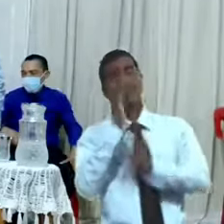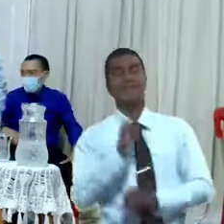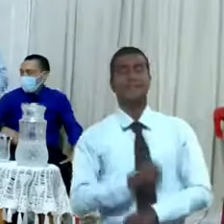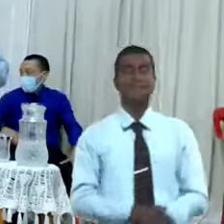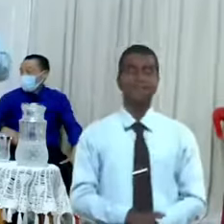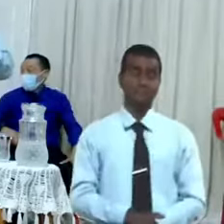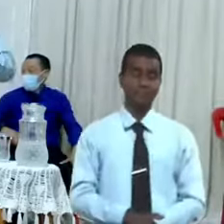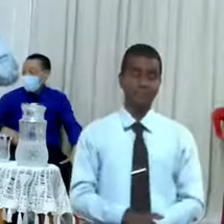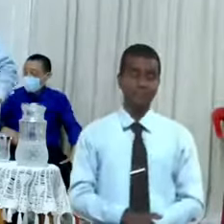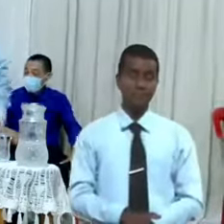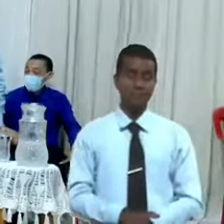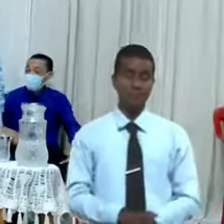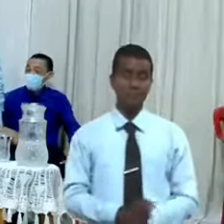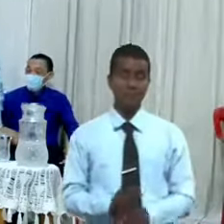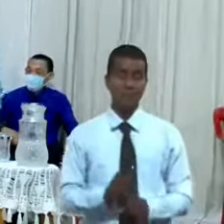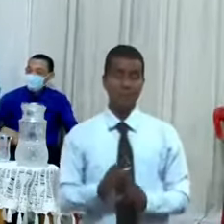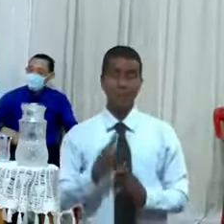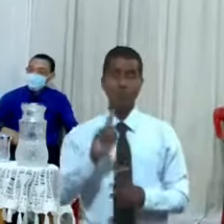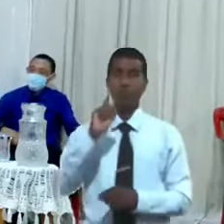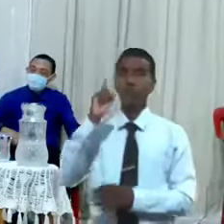y un día le apareció el Señor